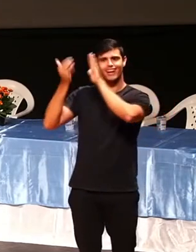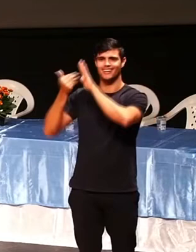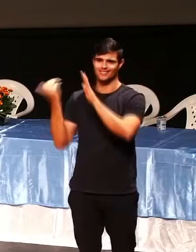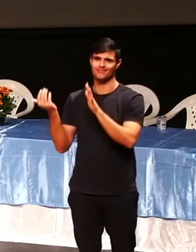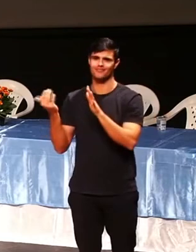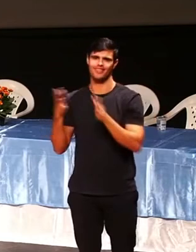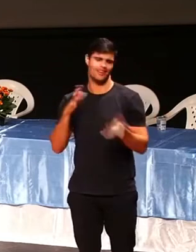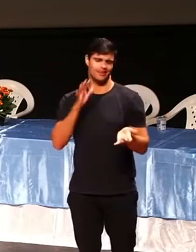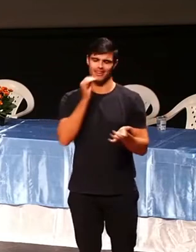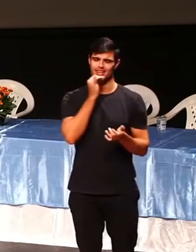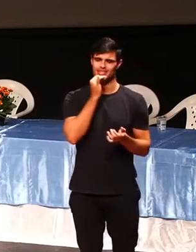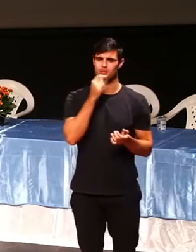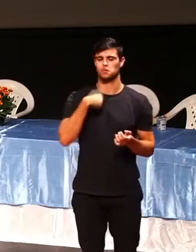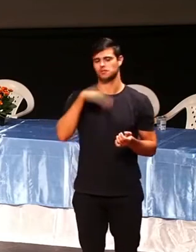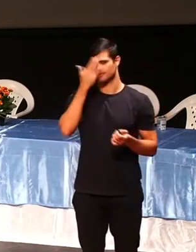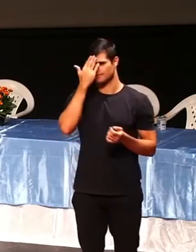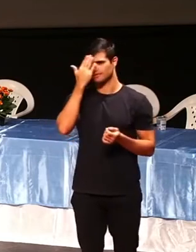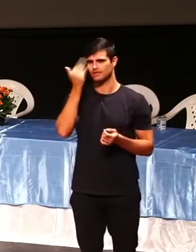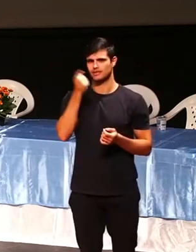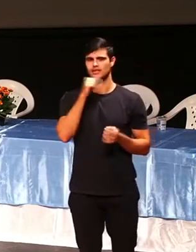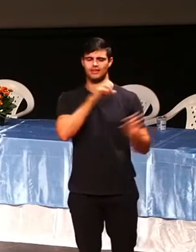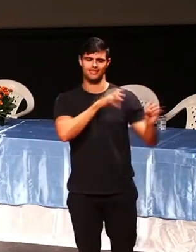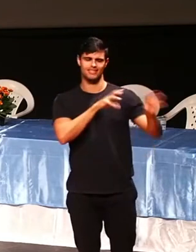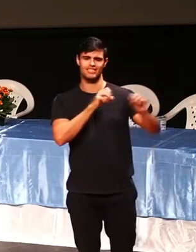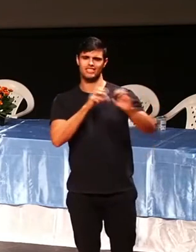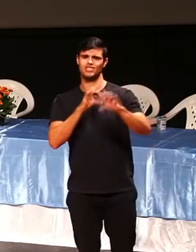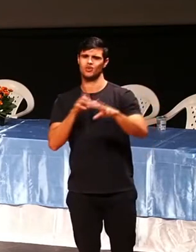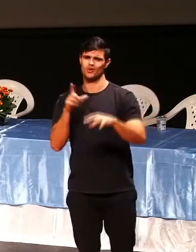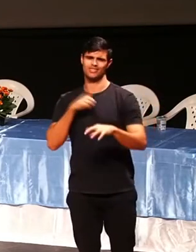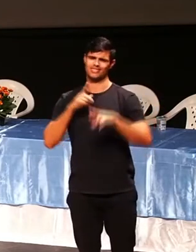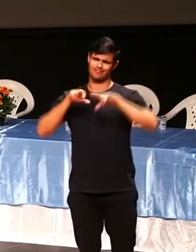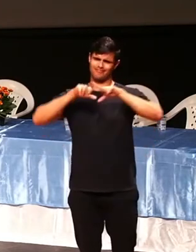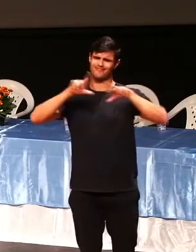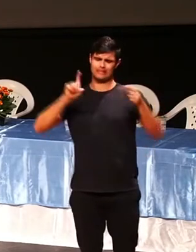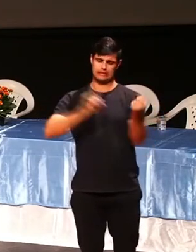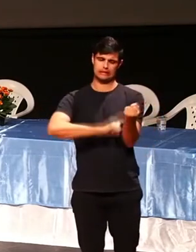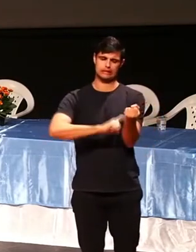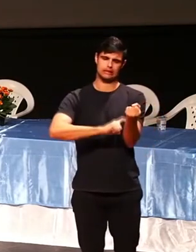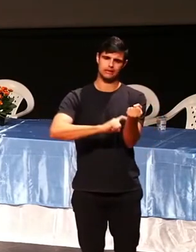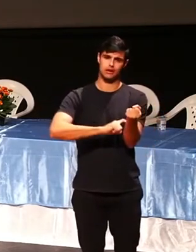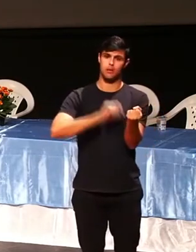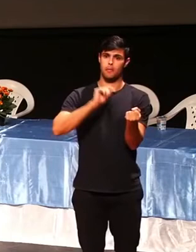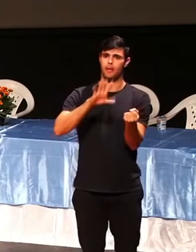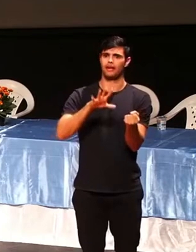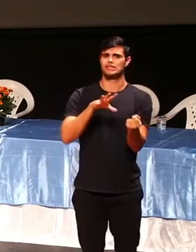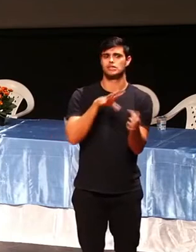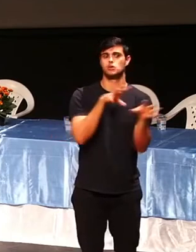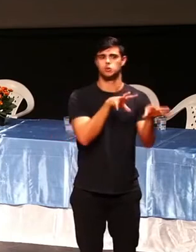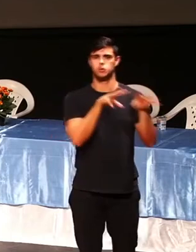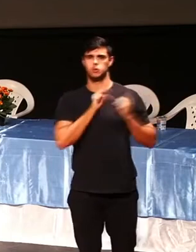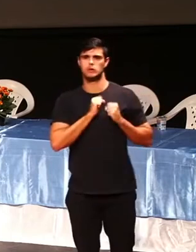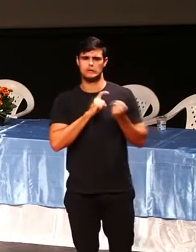O que a gente tem que fazer? Tentar o equilíbrio interno. Se uma pessoa está estressada, deixa ela.